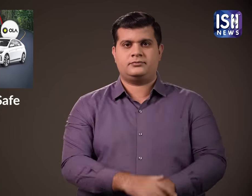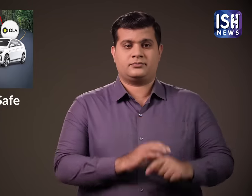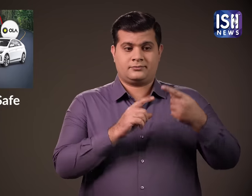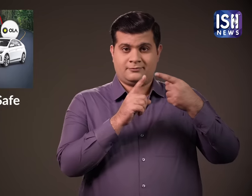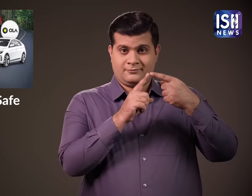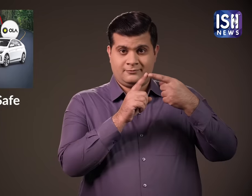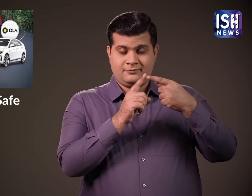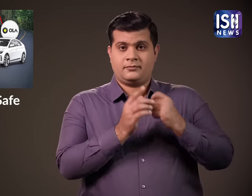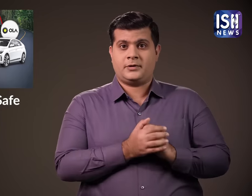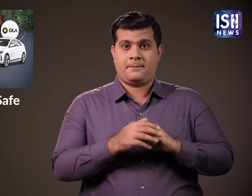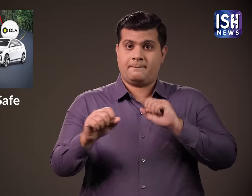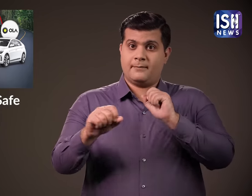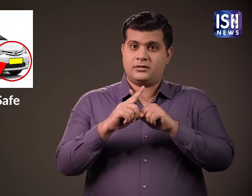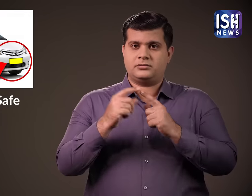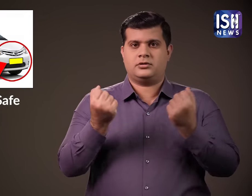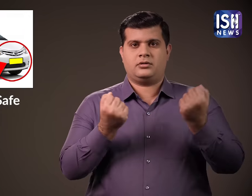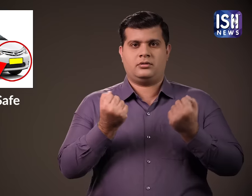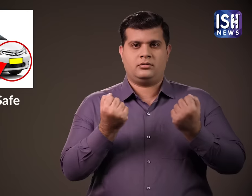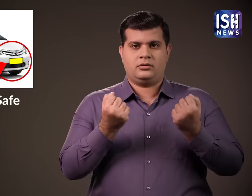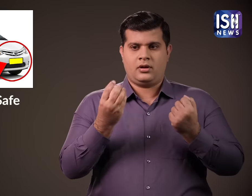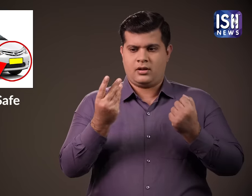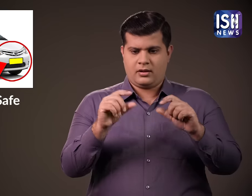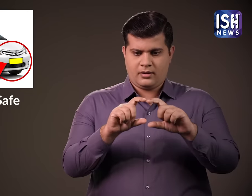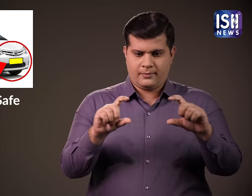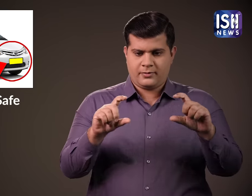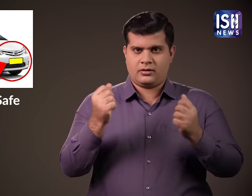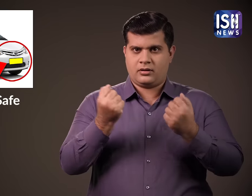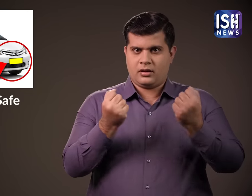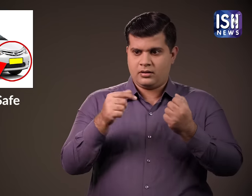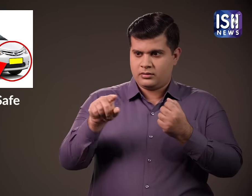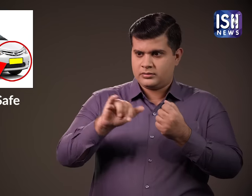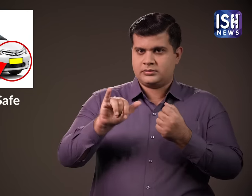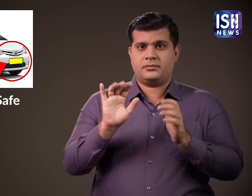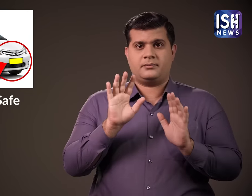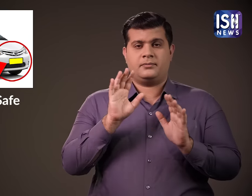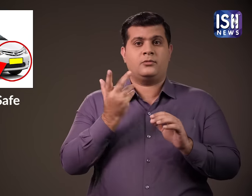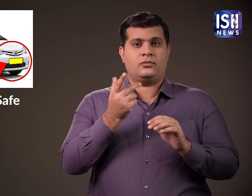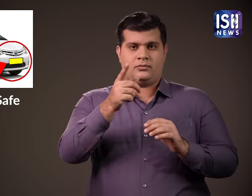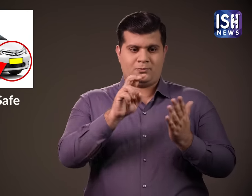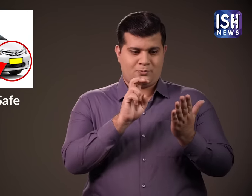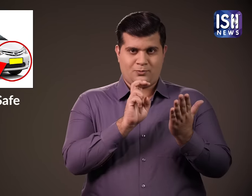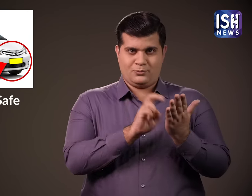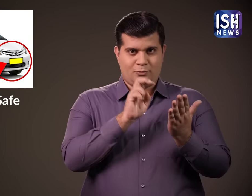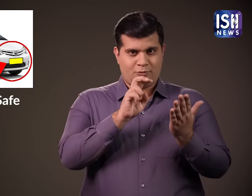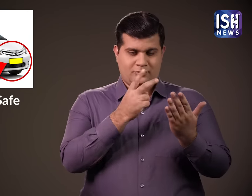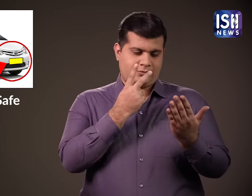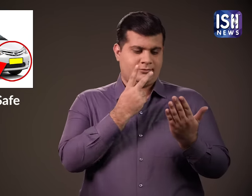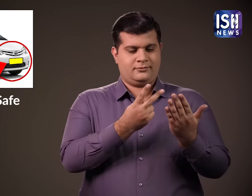एक, कार को मैच करें हमेशा टैक्सी के नंबर प्लेट जाचे जब आप कैप बुक करेंगे